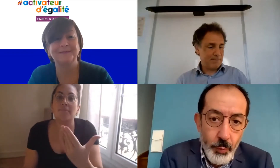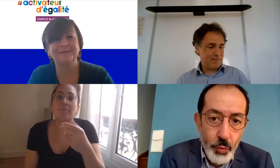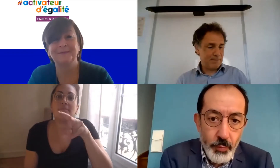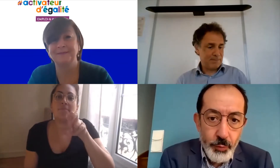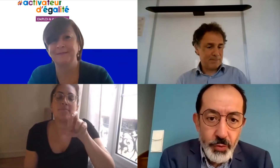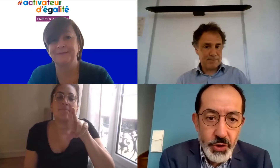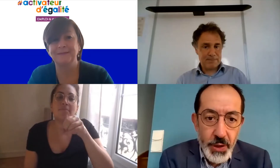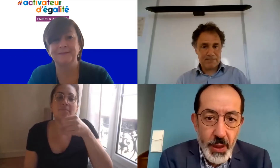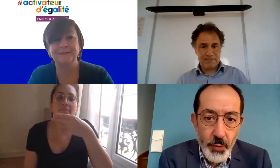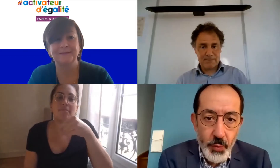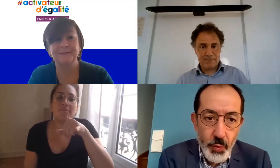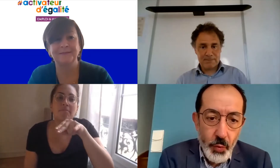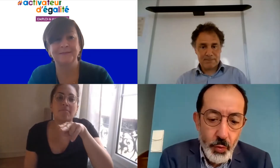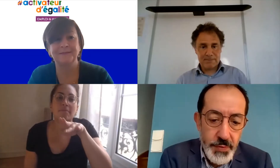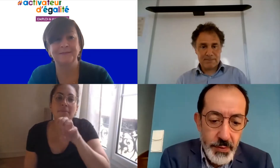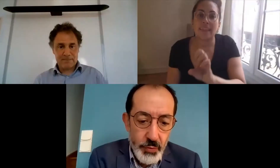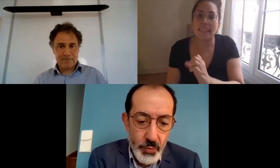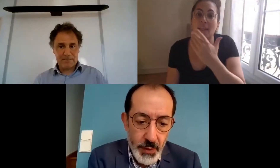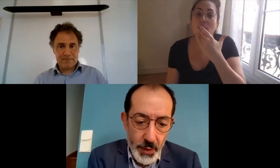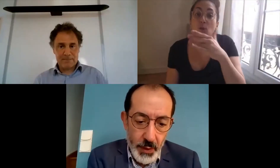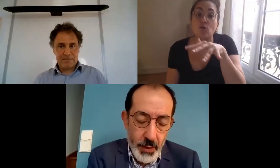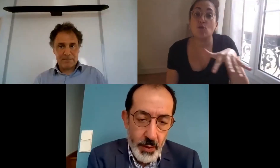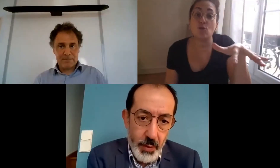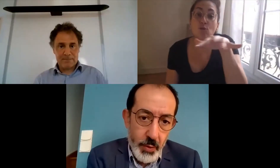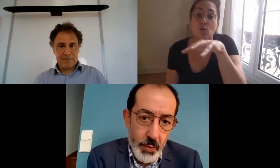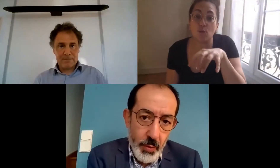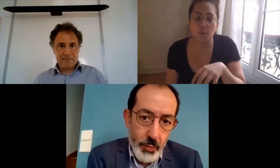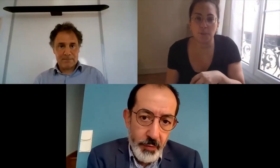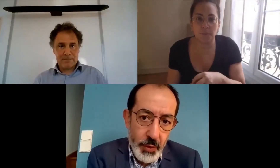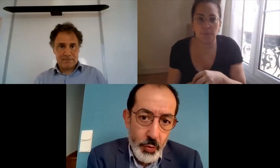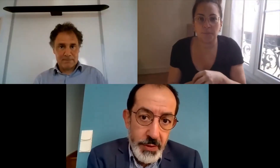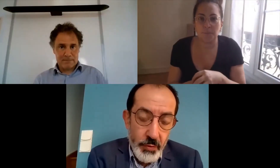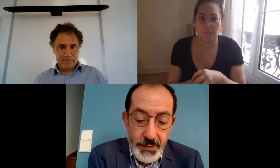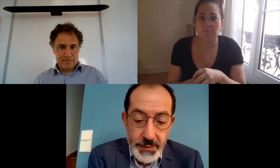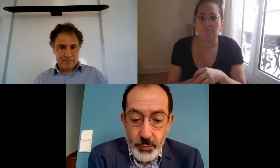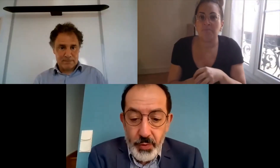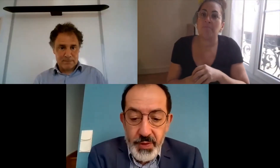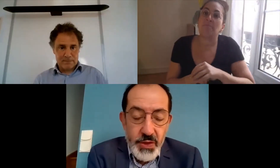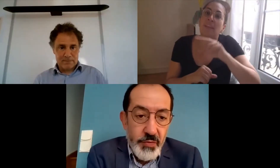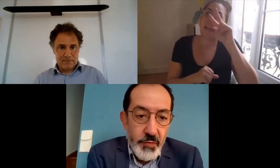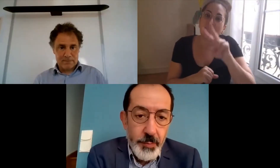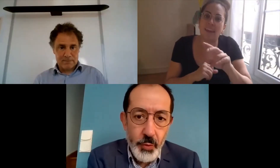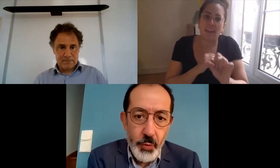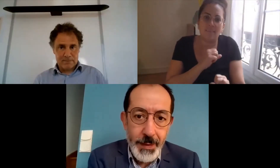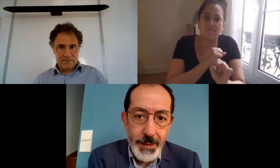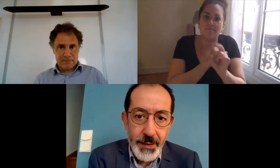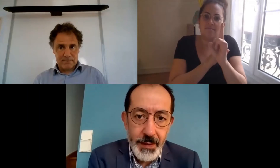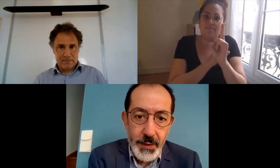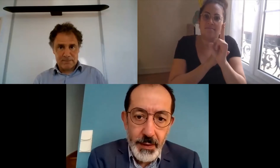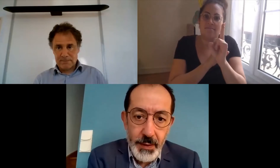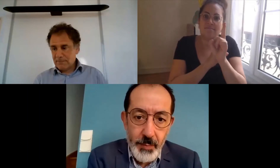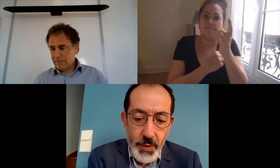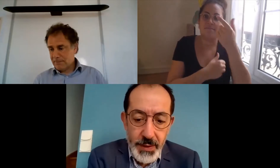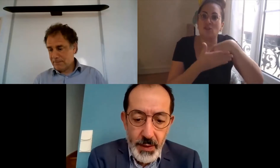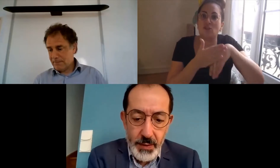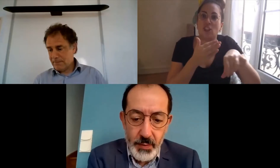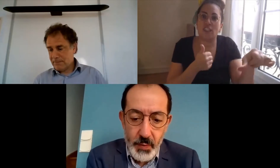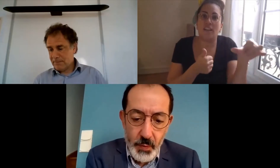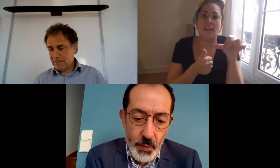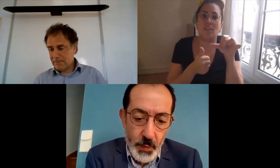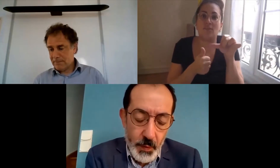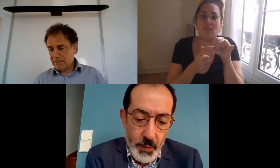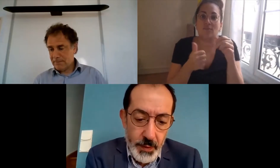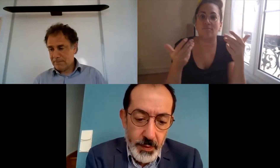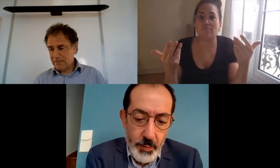Alors, on peut déjà resituer le fait que l'innovation portée à la GFIP est un moyen